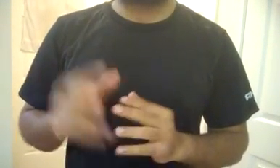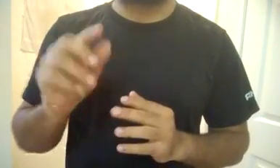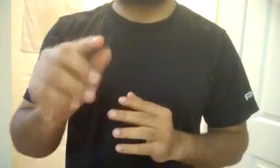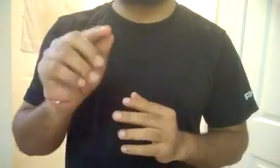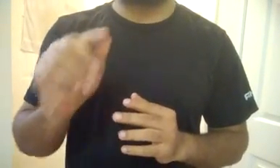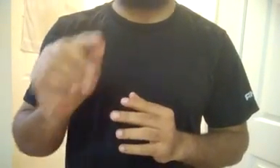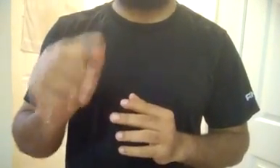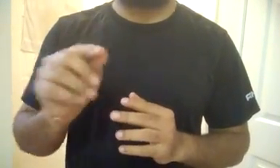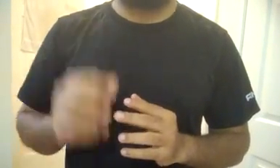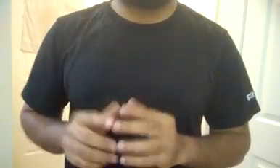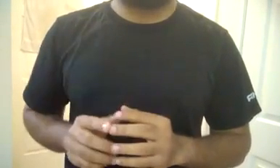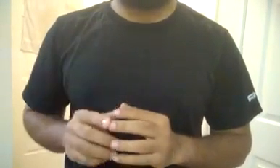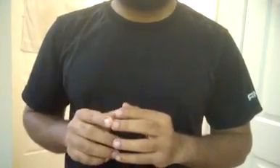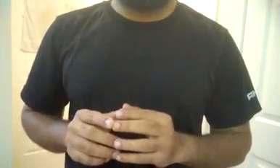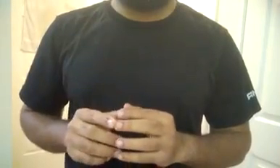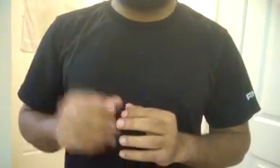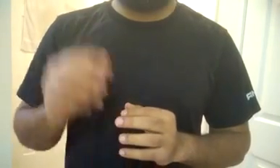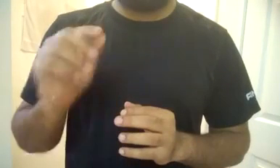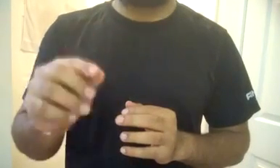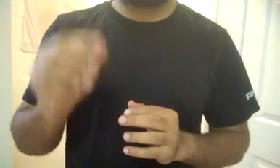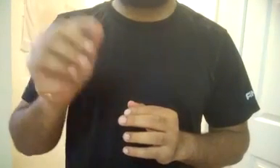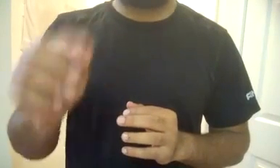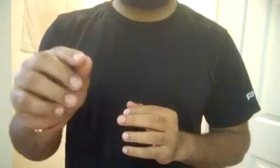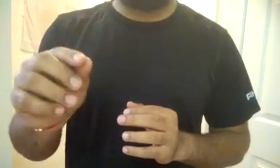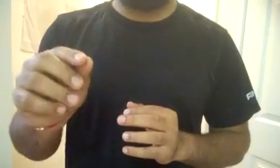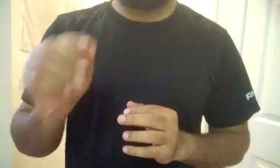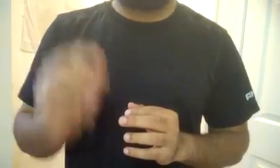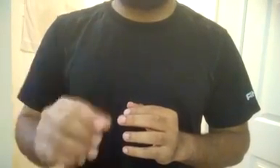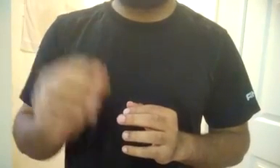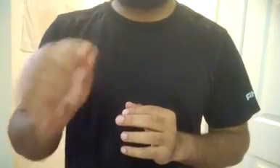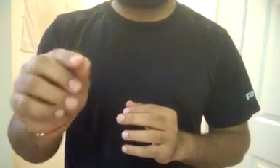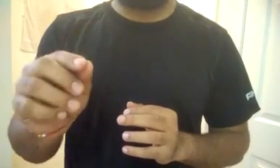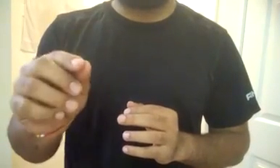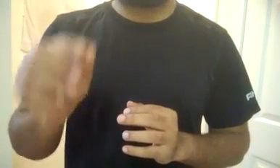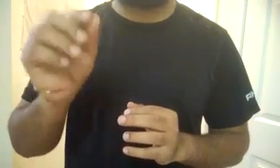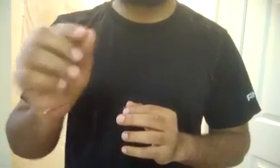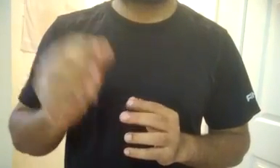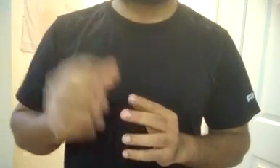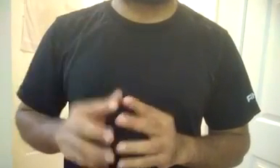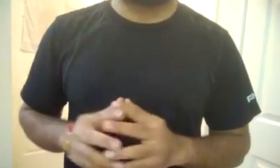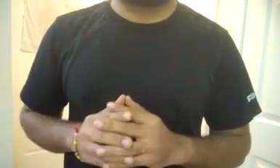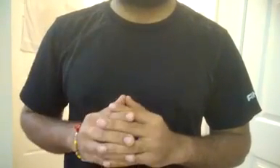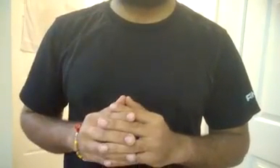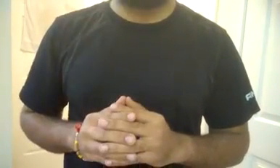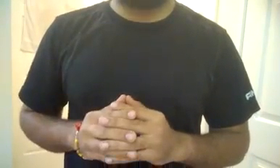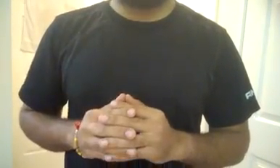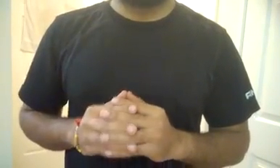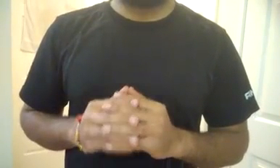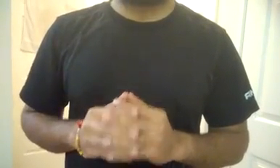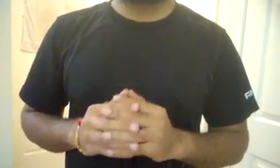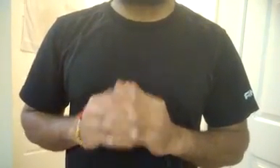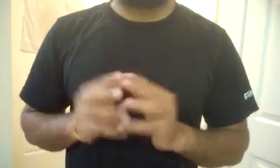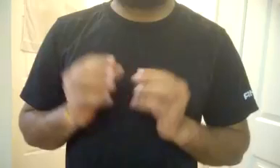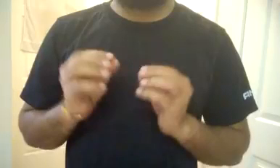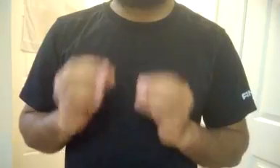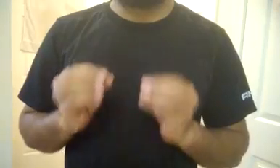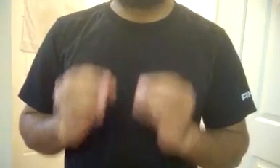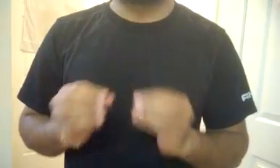सब मालूम है आपको, A to Z, One to All, सब जानते हैं आप, लेकिन सिरफ मोधी